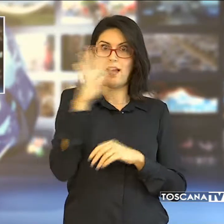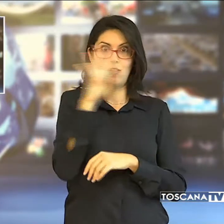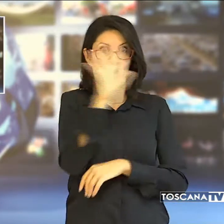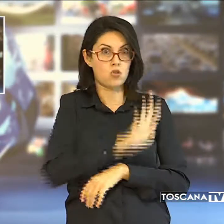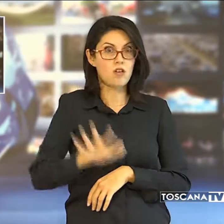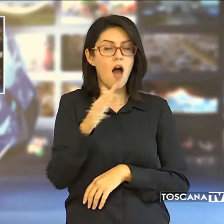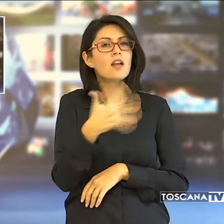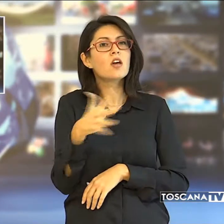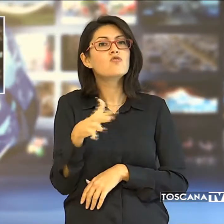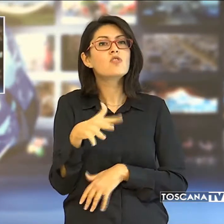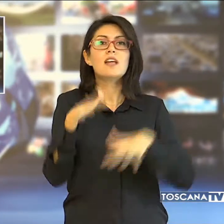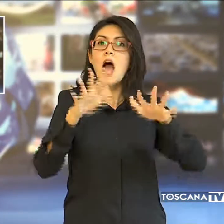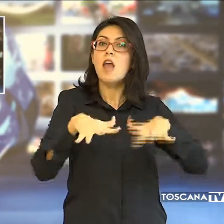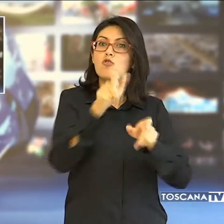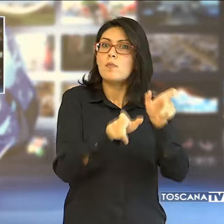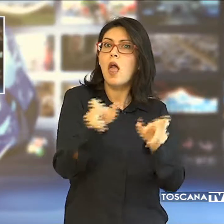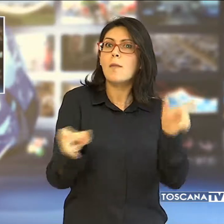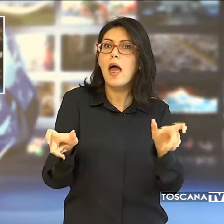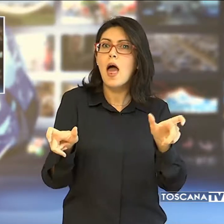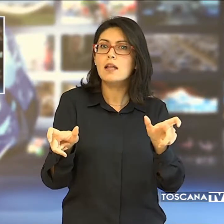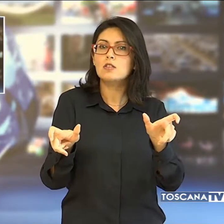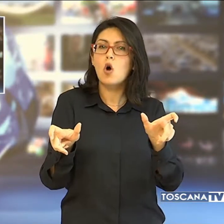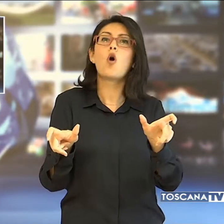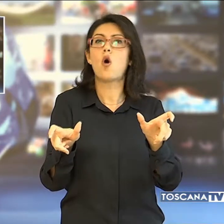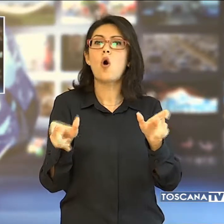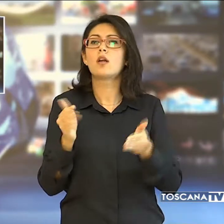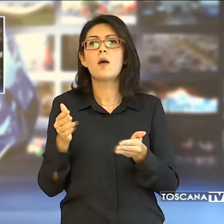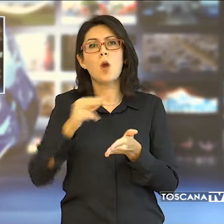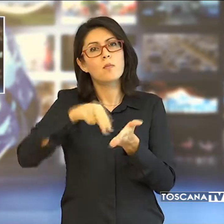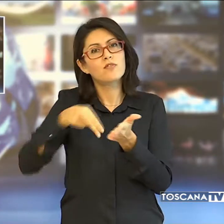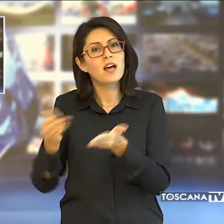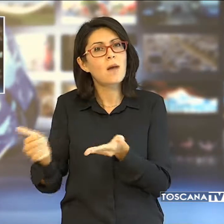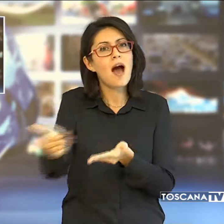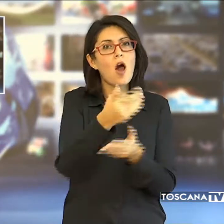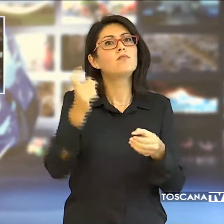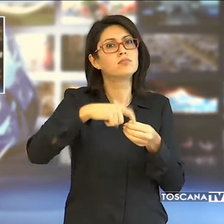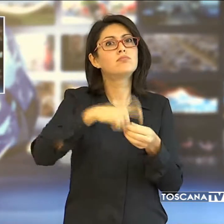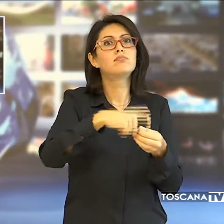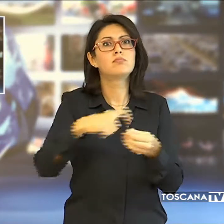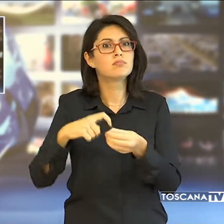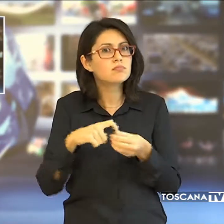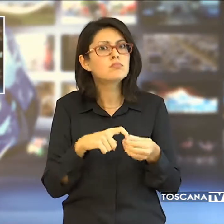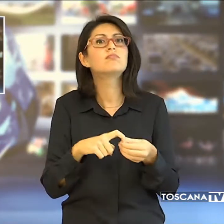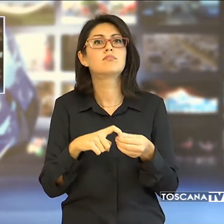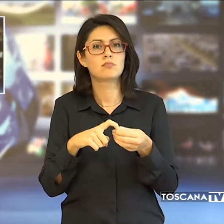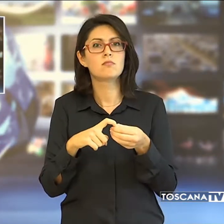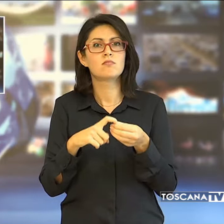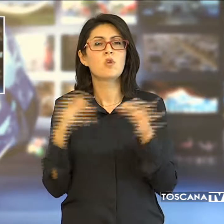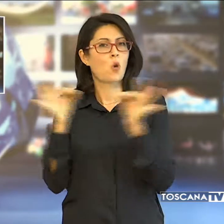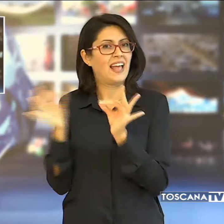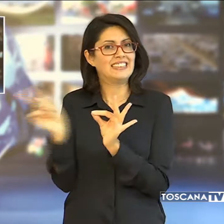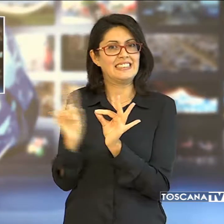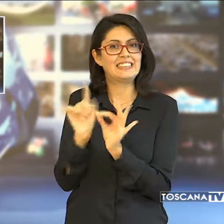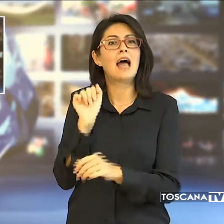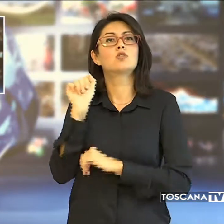circa 10 mila persone hanno aderito alla raccolta firme del Carroccio che esprime dissenso